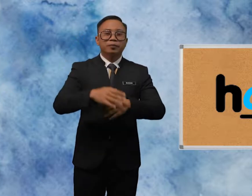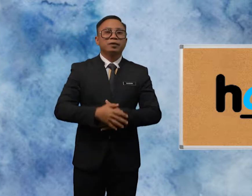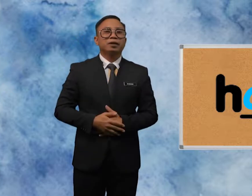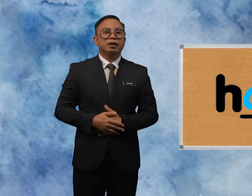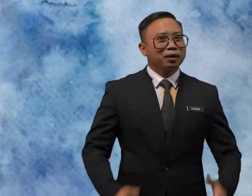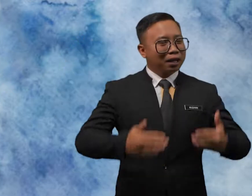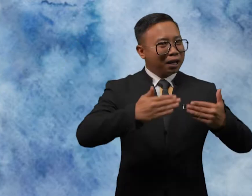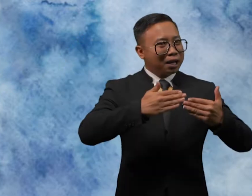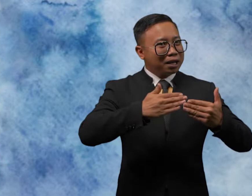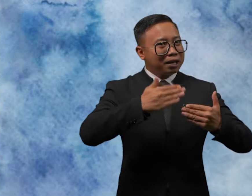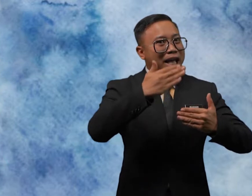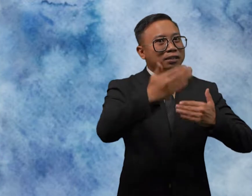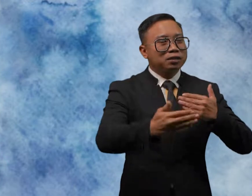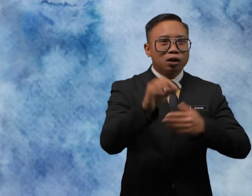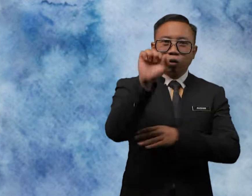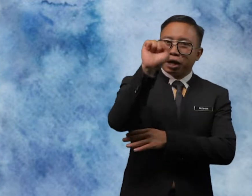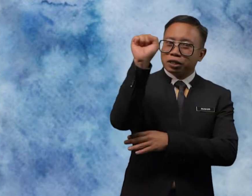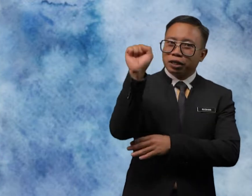-V-I-N